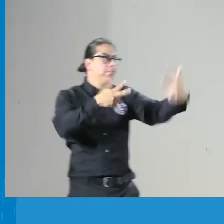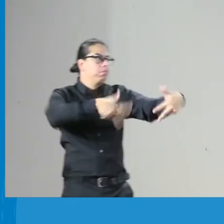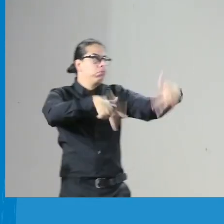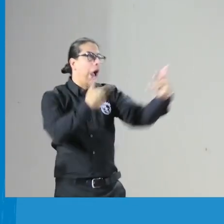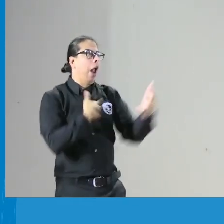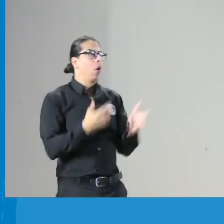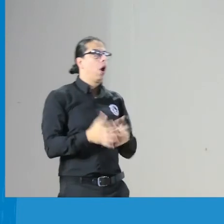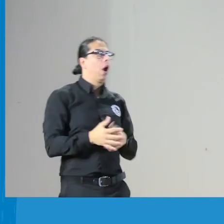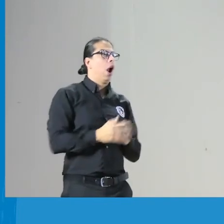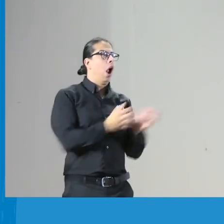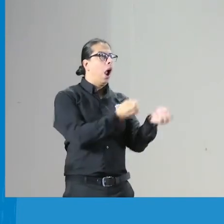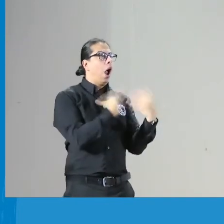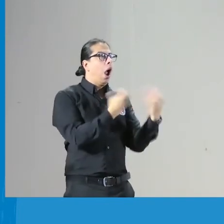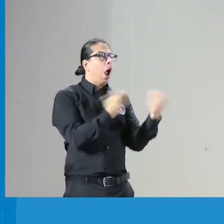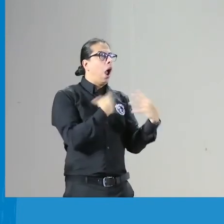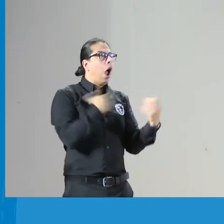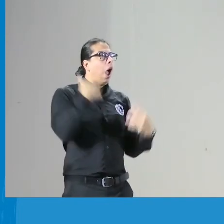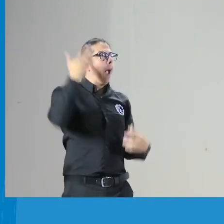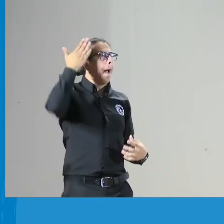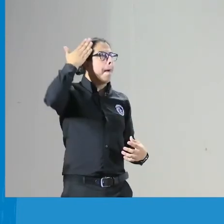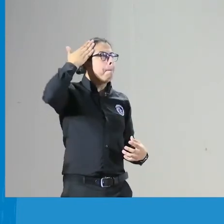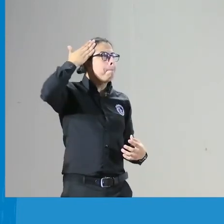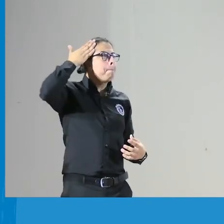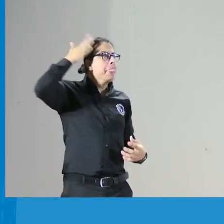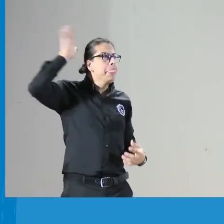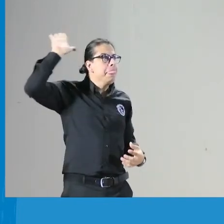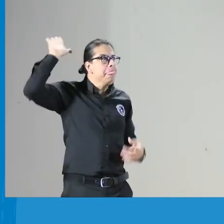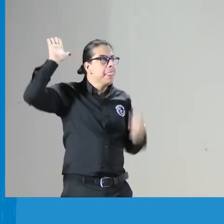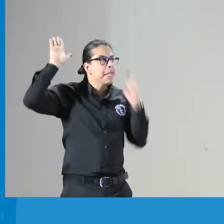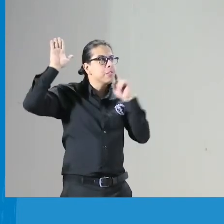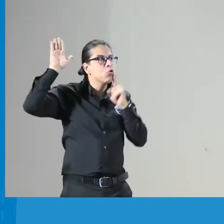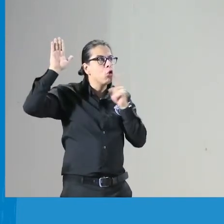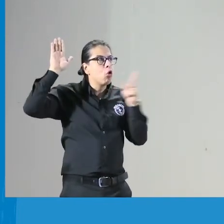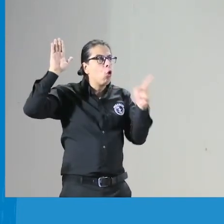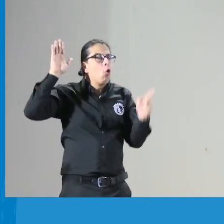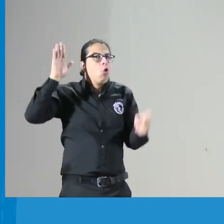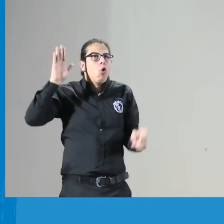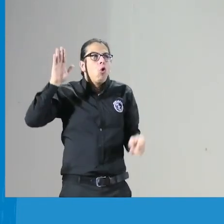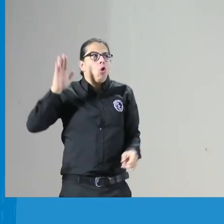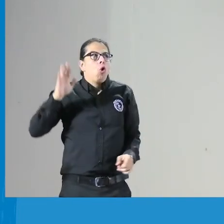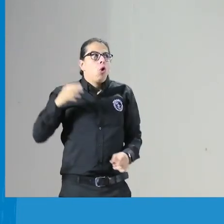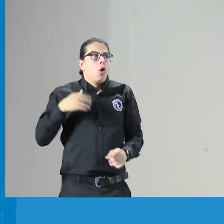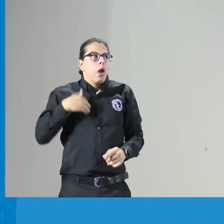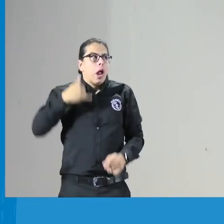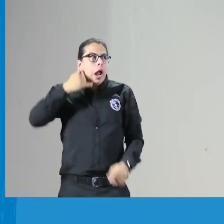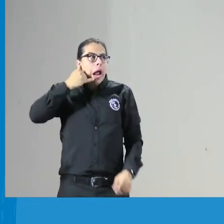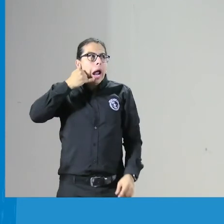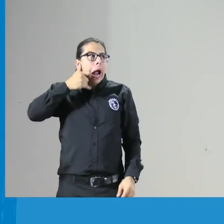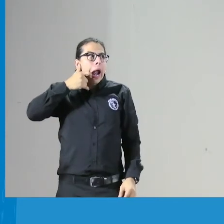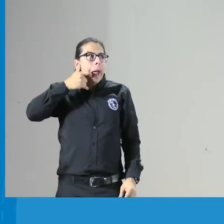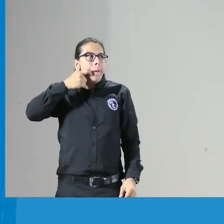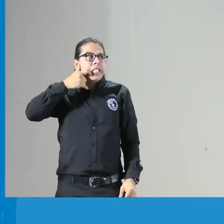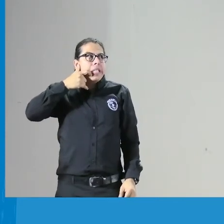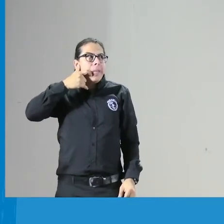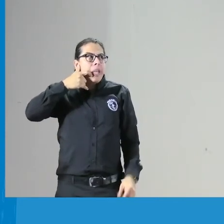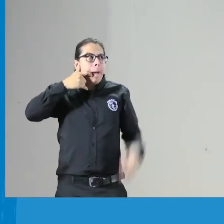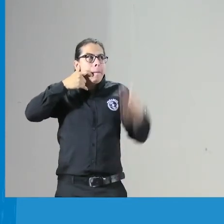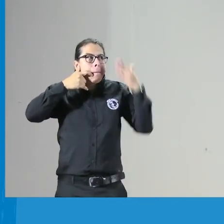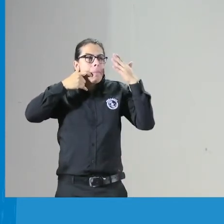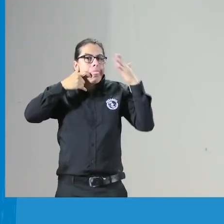la deriva tampoco entonces será que cuando el intérprete tiene una llamada o entra un servicio el intérprete no sabe qué hacer